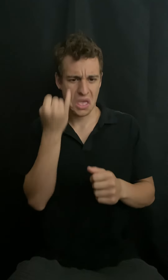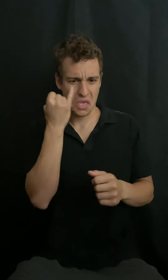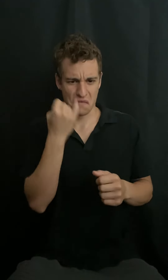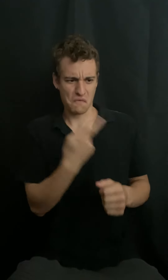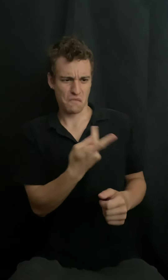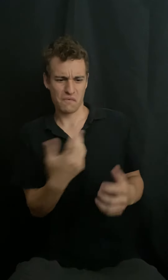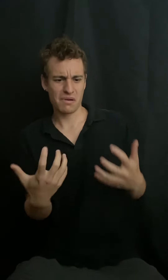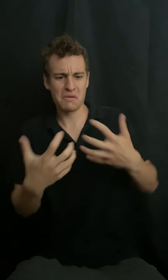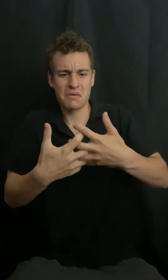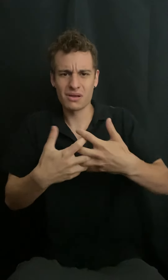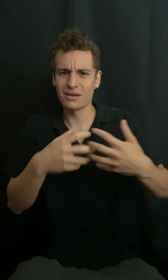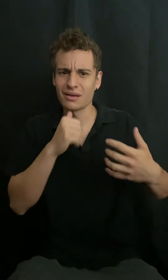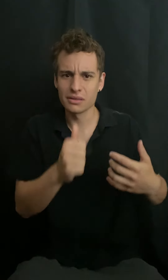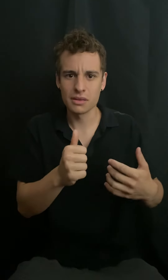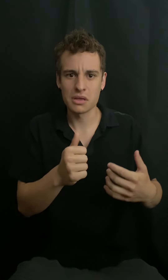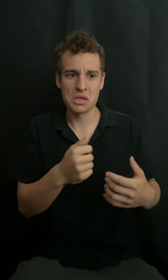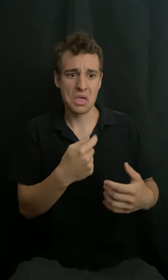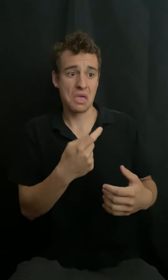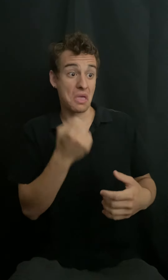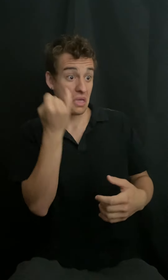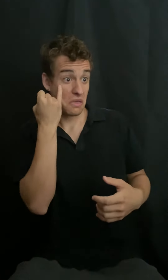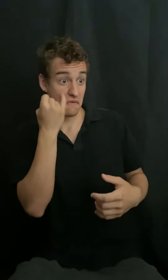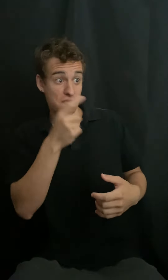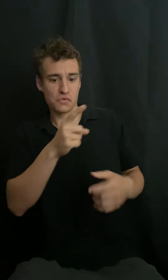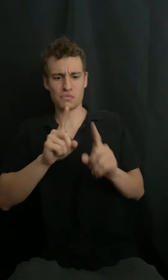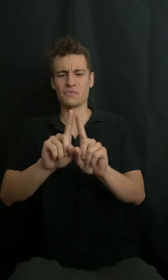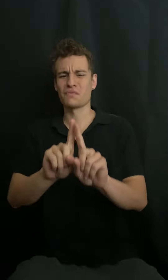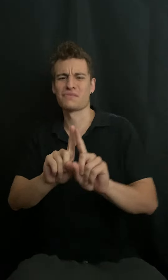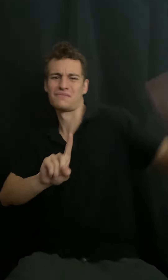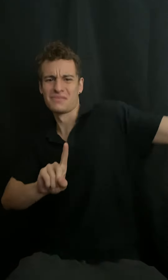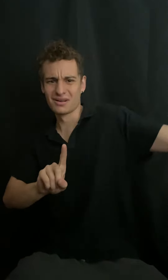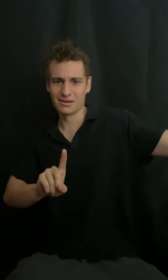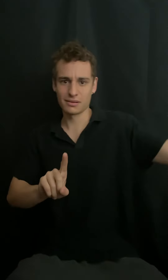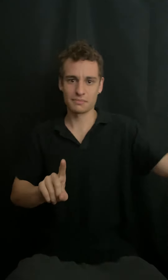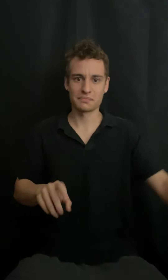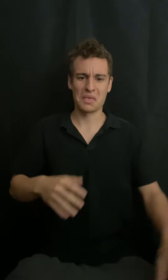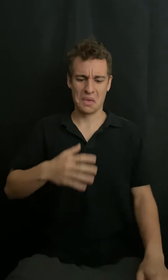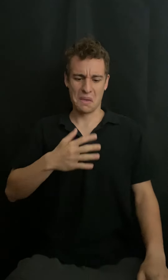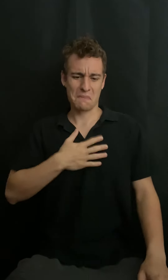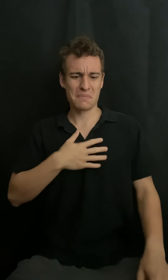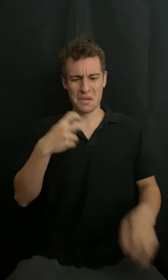alejarme de ti si estás tan lejos. Y si es que el problema no es cambiarte,